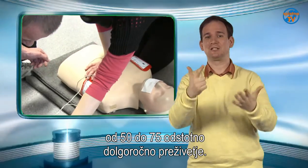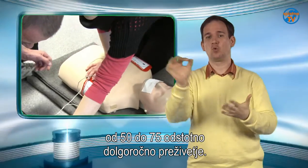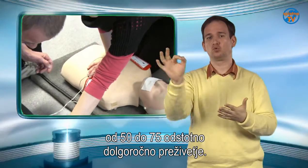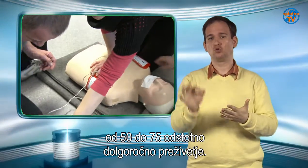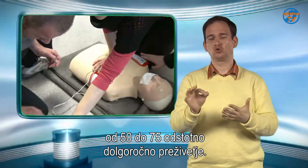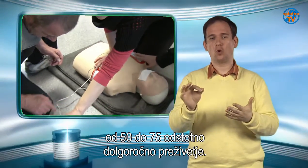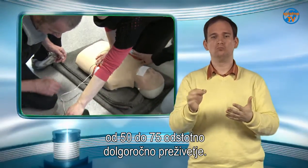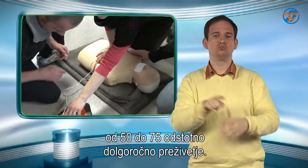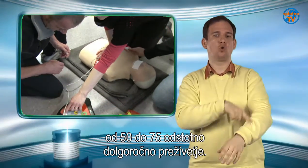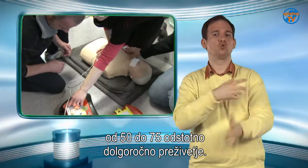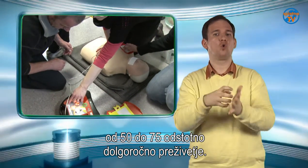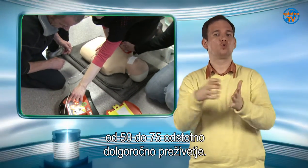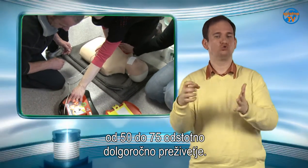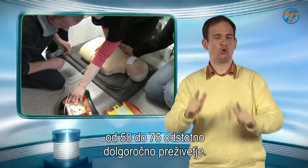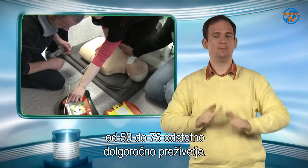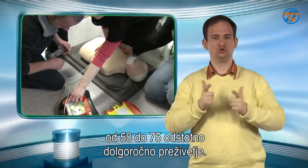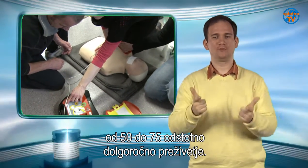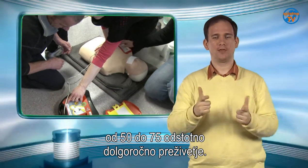dolgoročno preživetje.